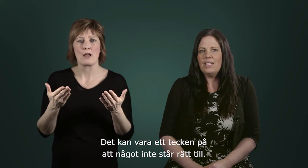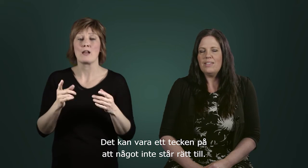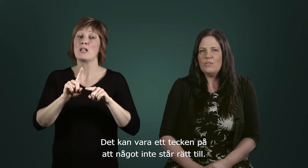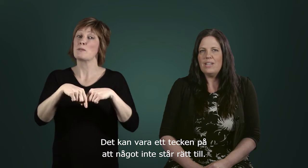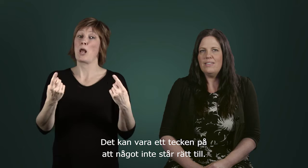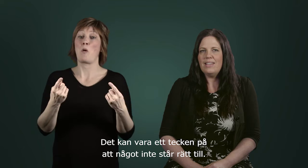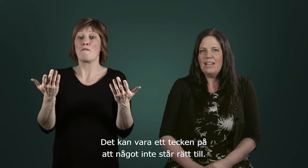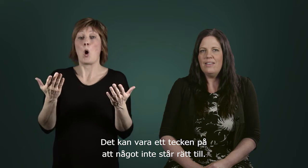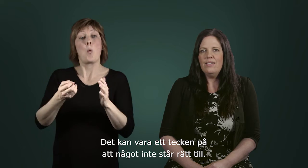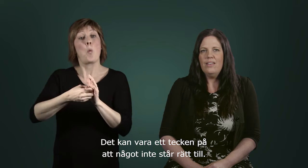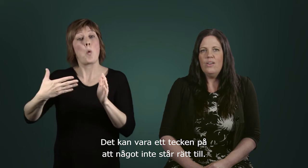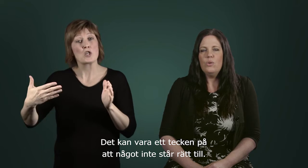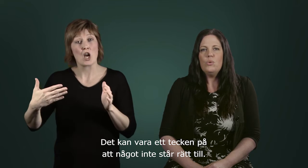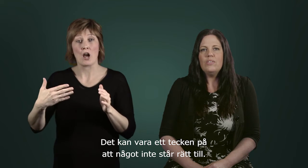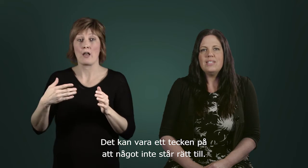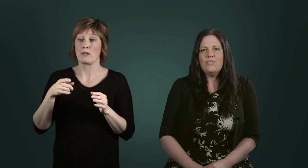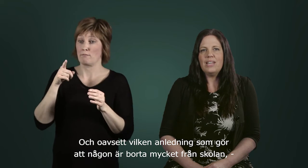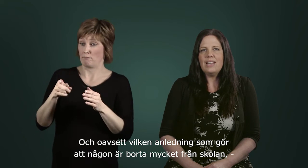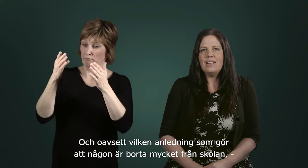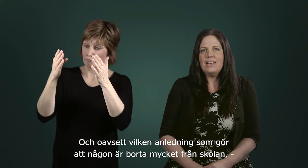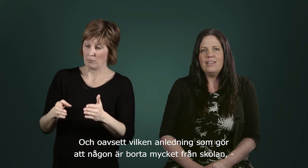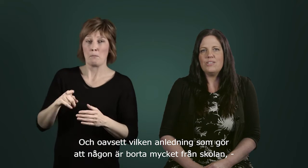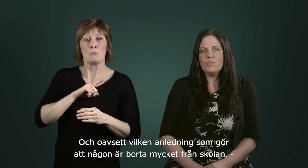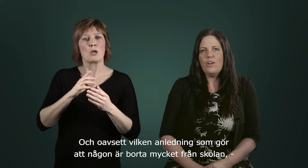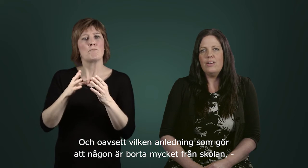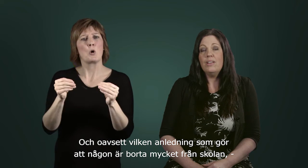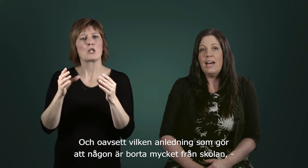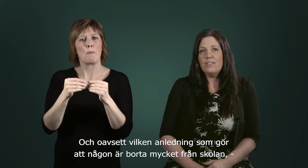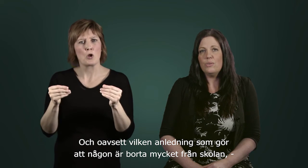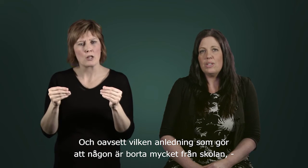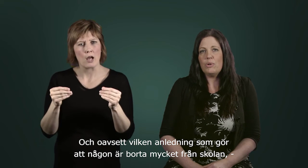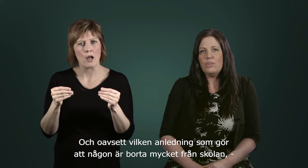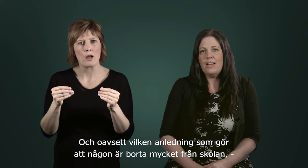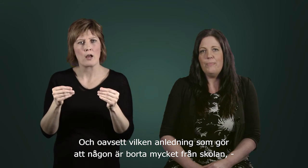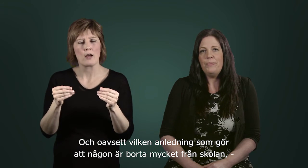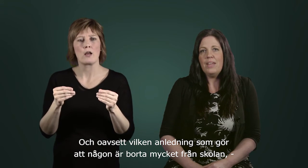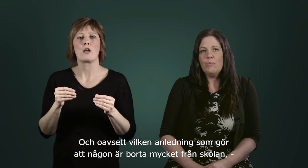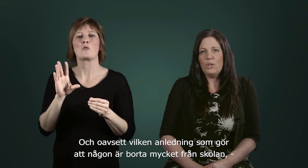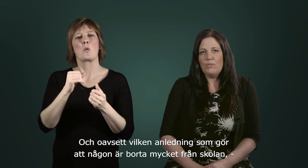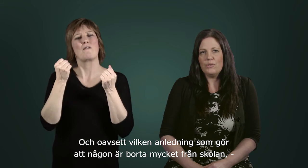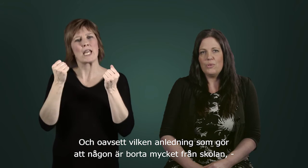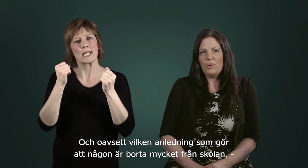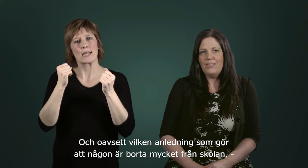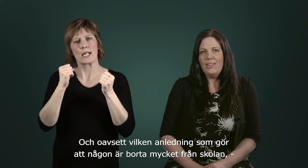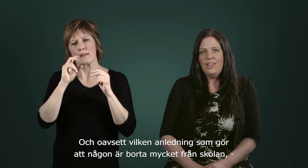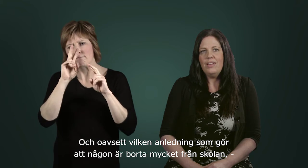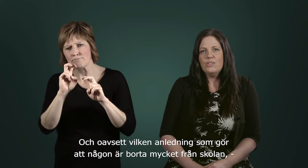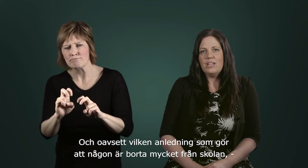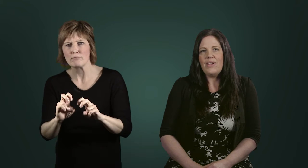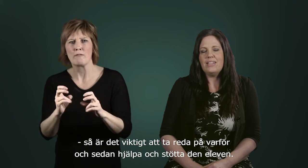inte står rätt till. Och oavsett vilken anledning som gör att någon är borta mycket från skolan så är det viktigt